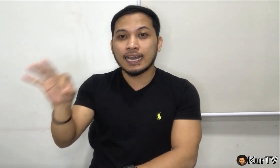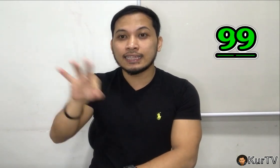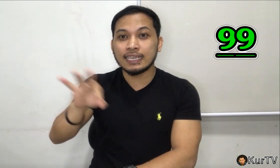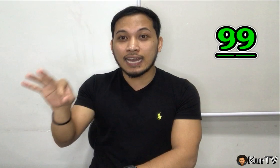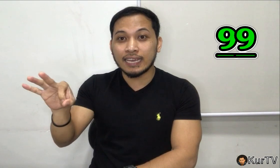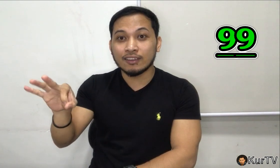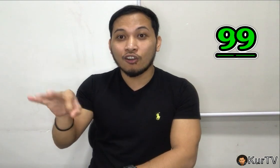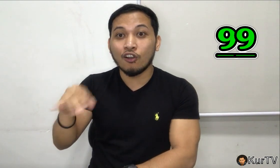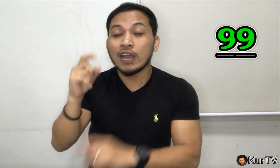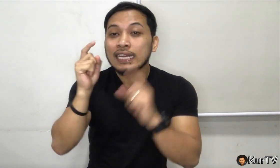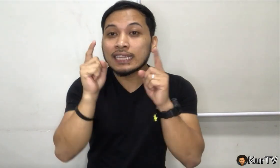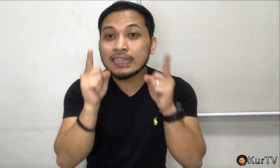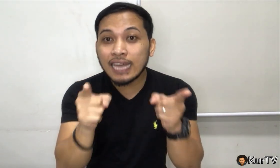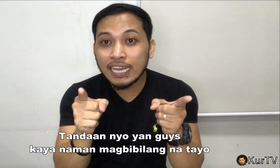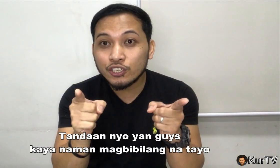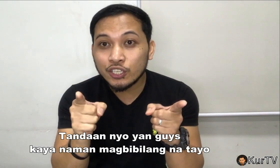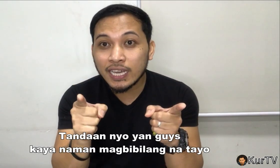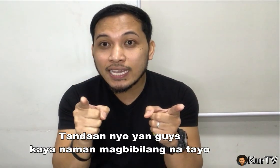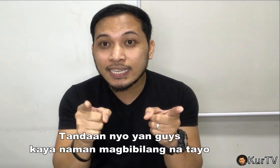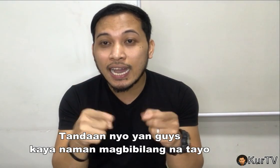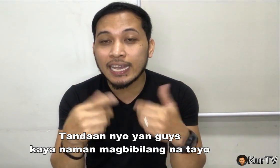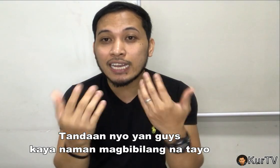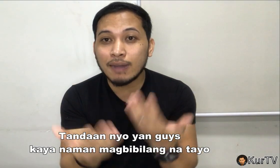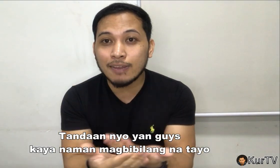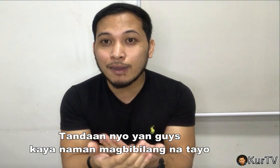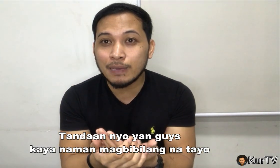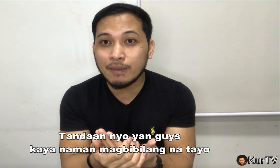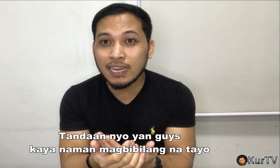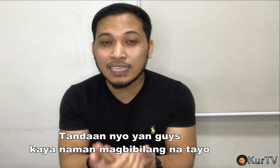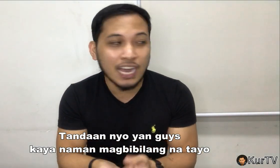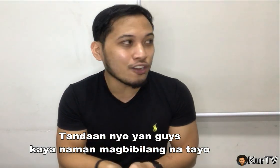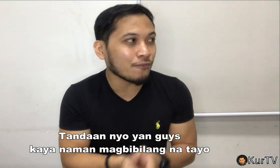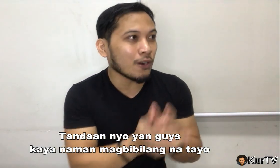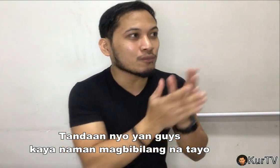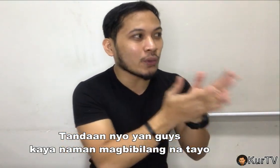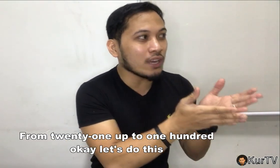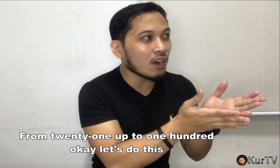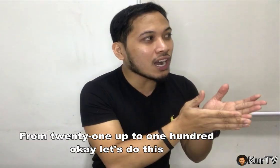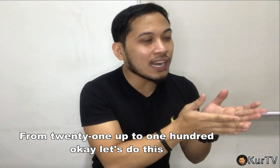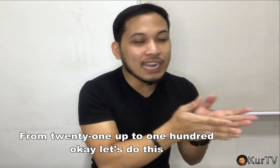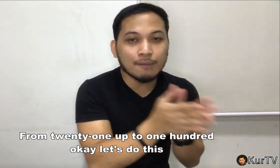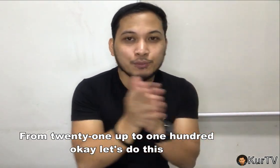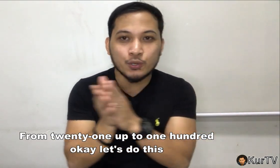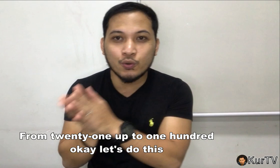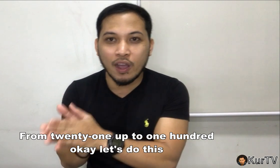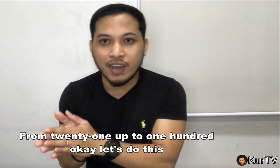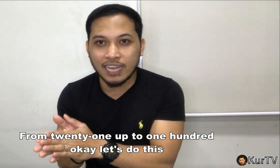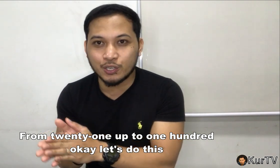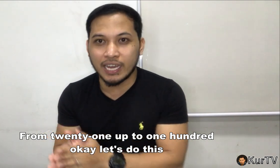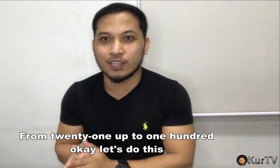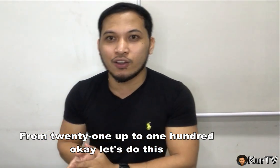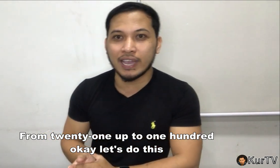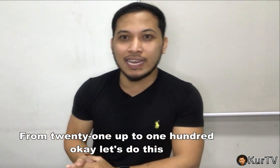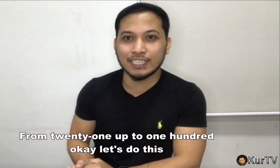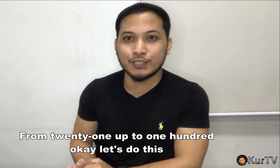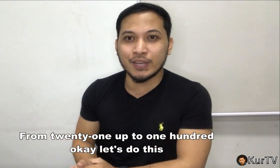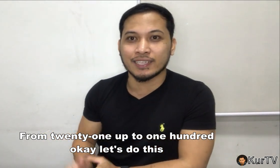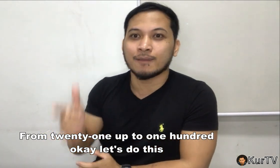99. O, tandaan nyo yun guys ha. Kaya naman, magbibilang na tayo from 21 up to 100. Okay, let's do this.